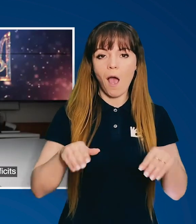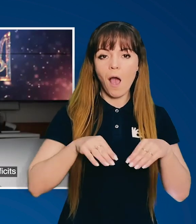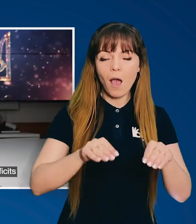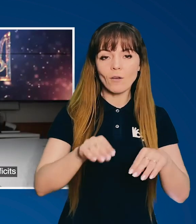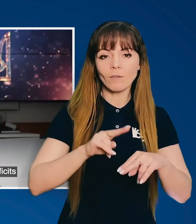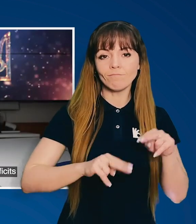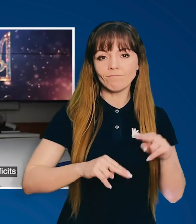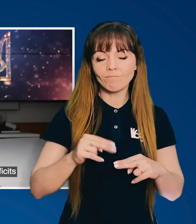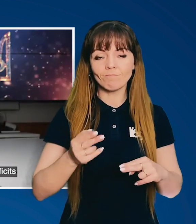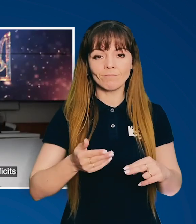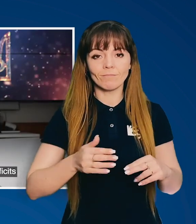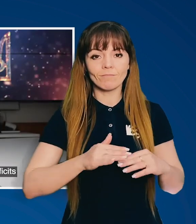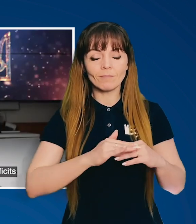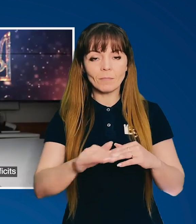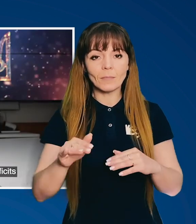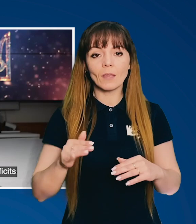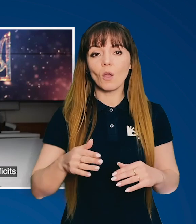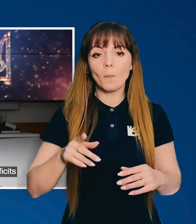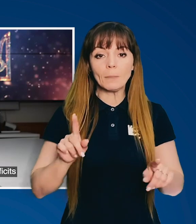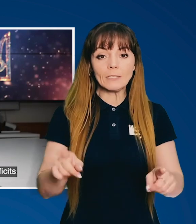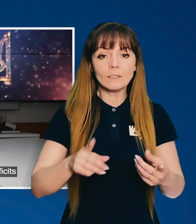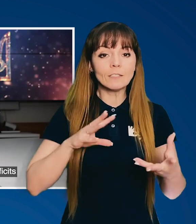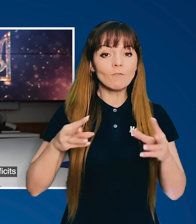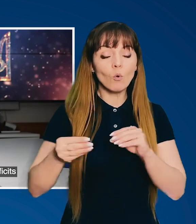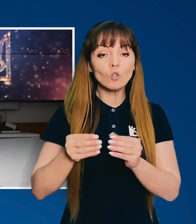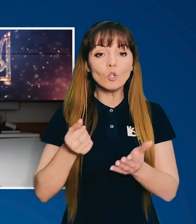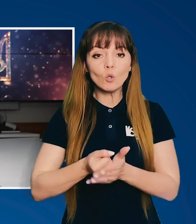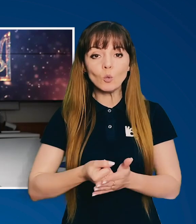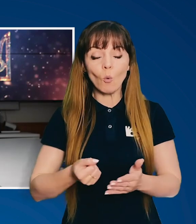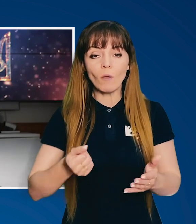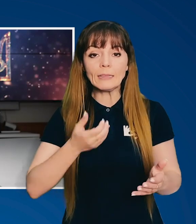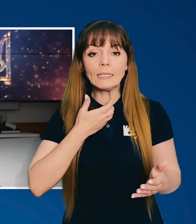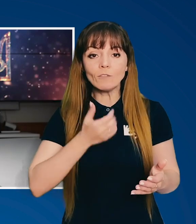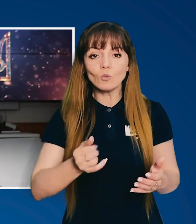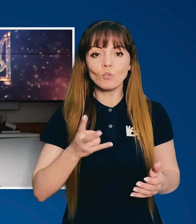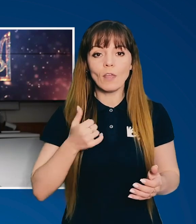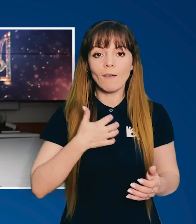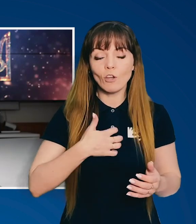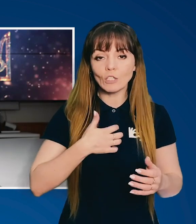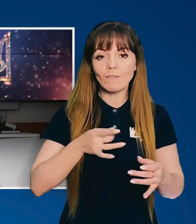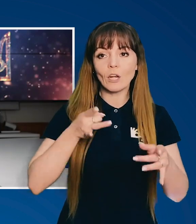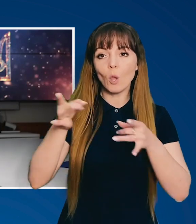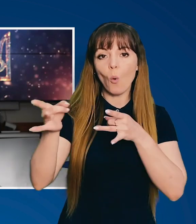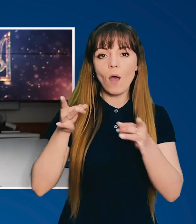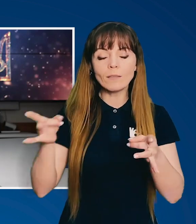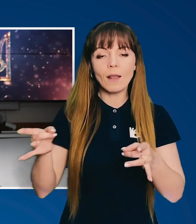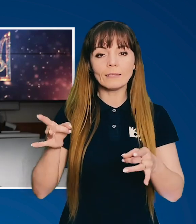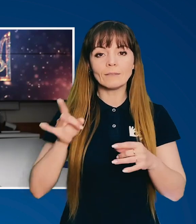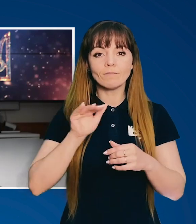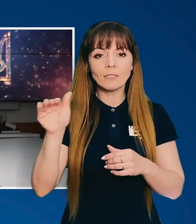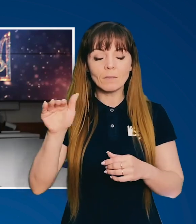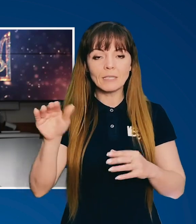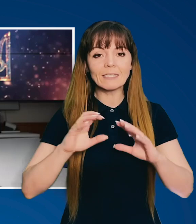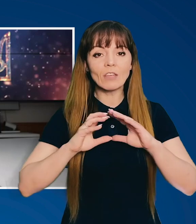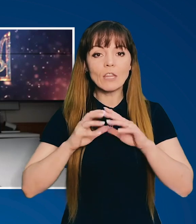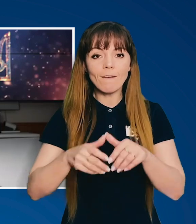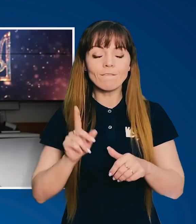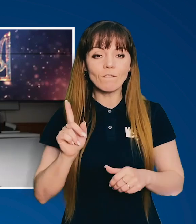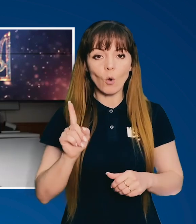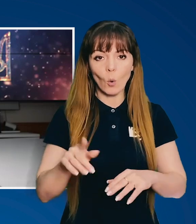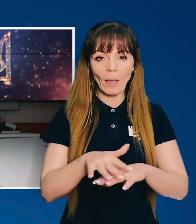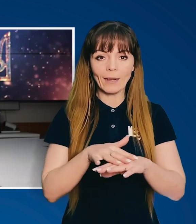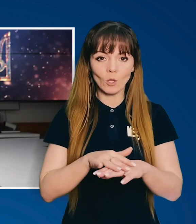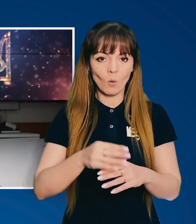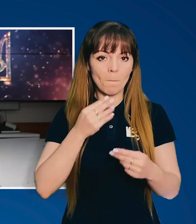агропромисловій інфраструктурі призводять до утворення дефіциту на важливих регіональних сегментах